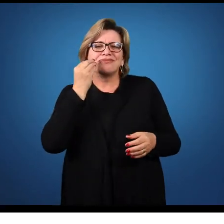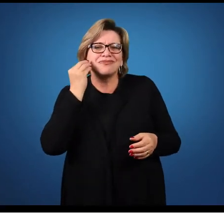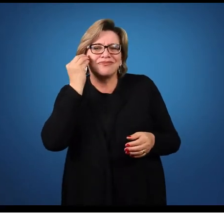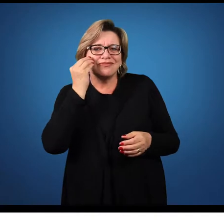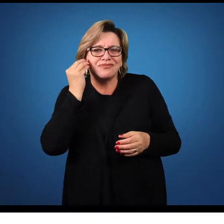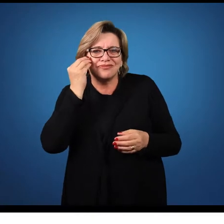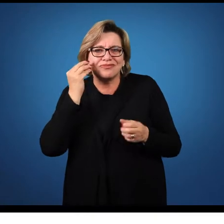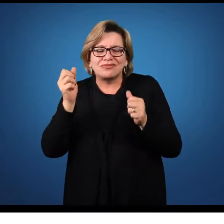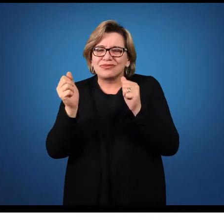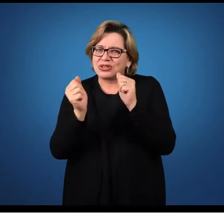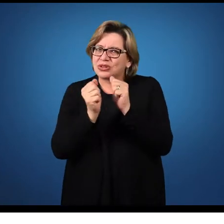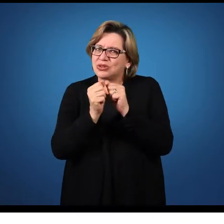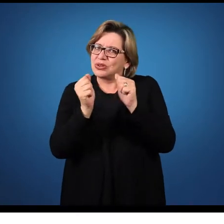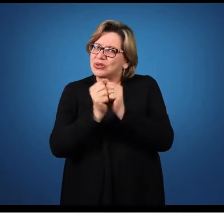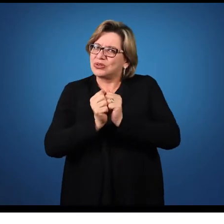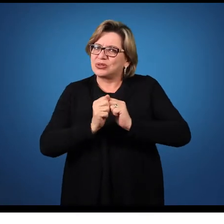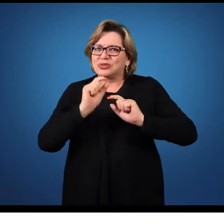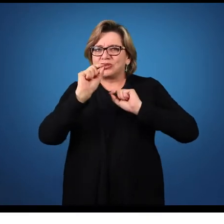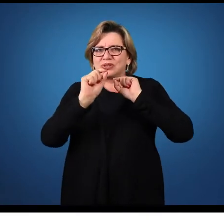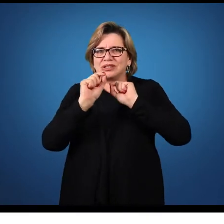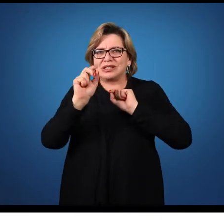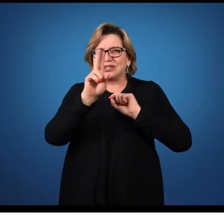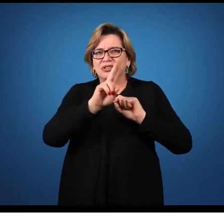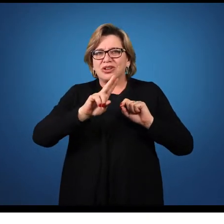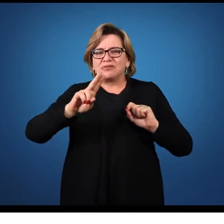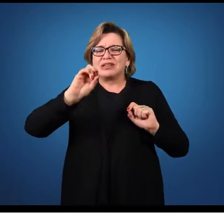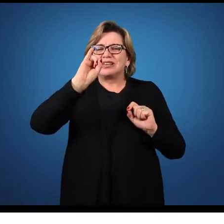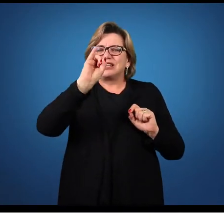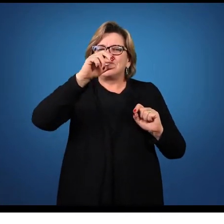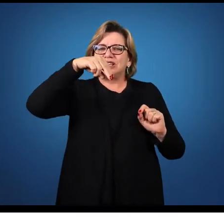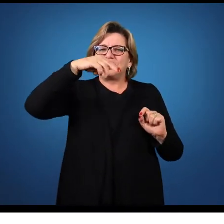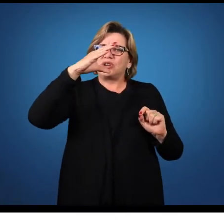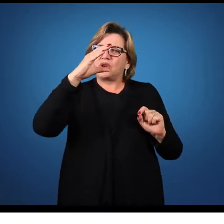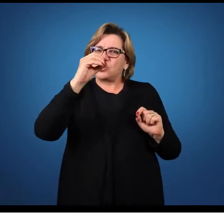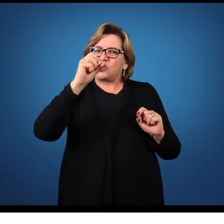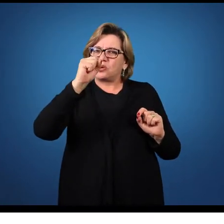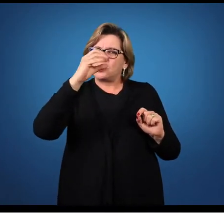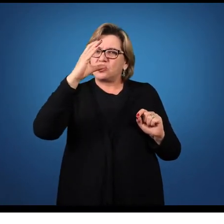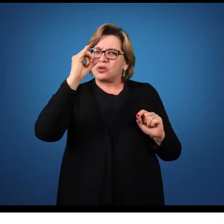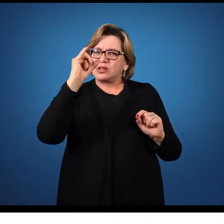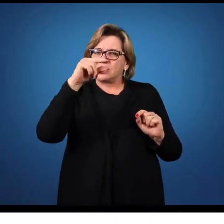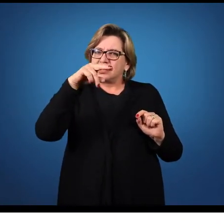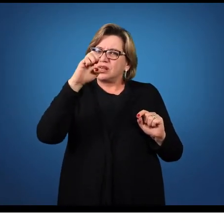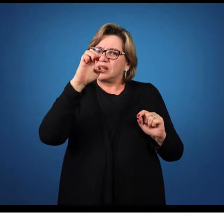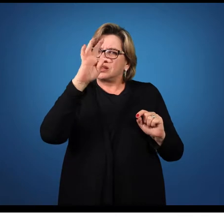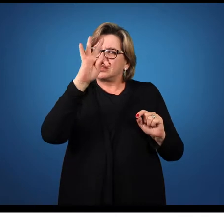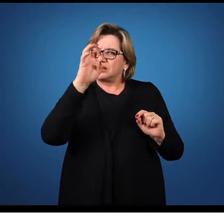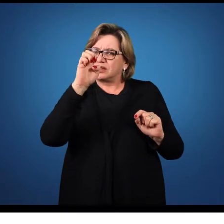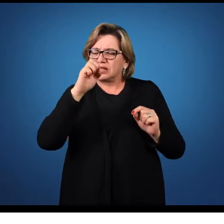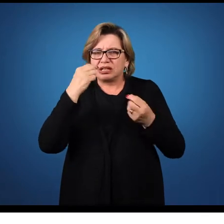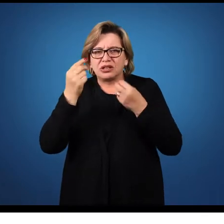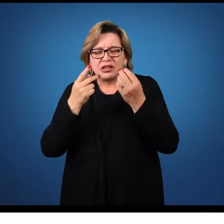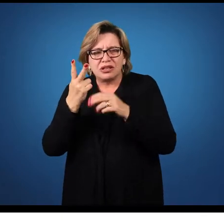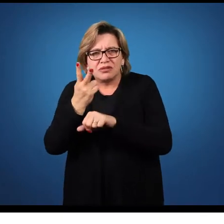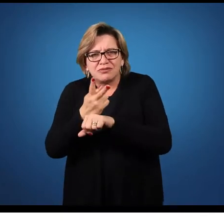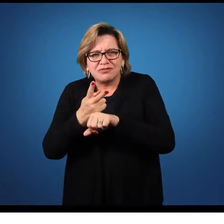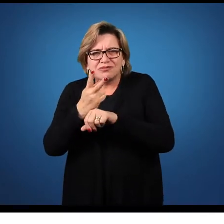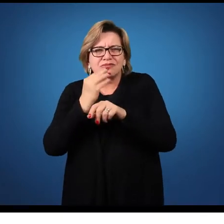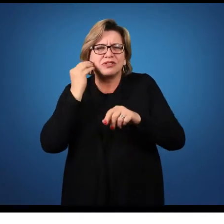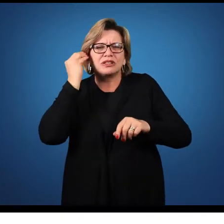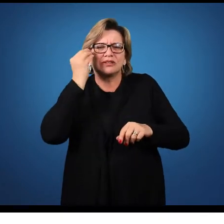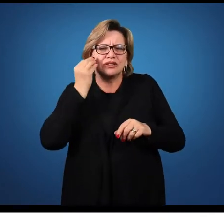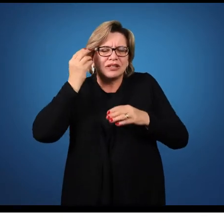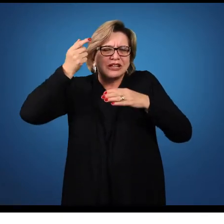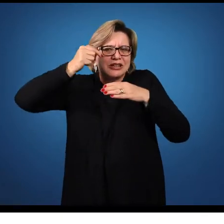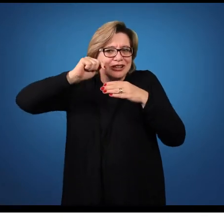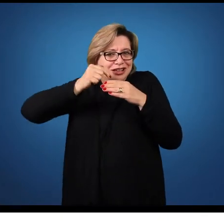anexada a algo que a gente chama como inconsciente. Nesse inconsciente, nós vamos buscar, então, as experiências